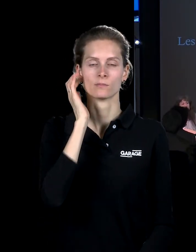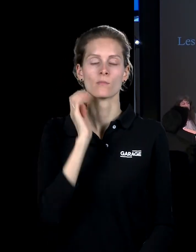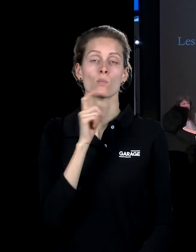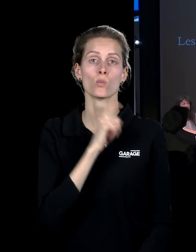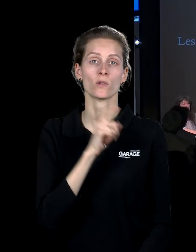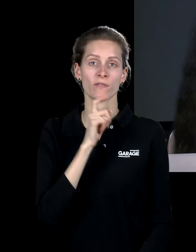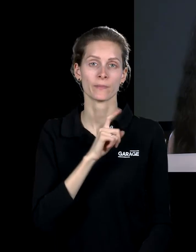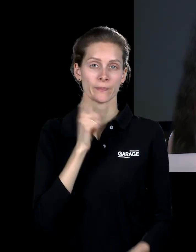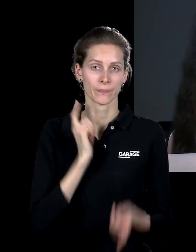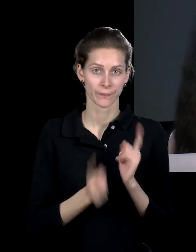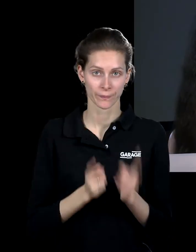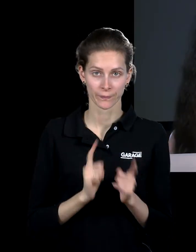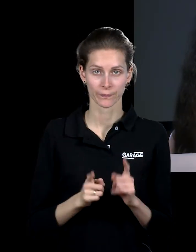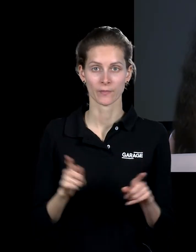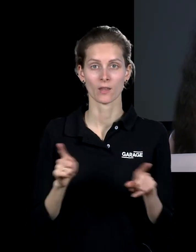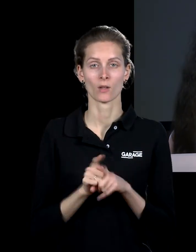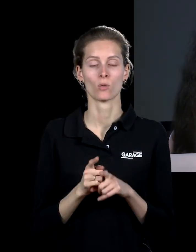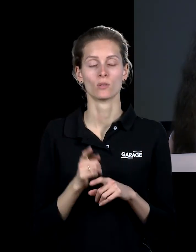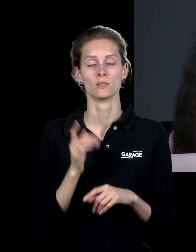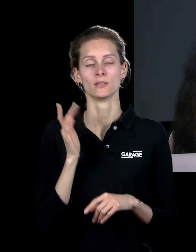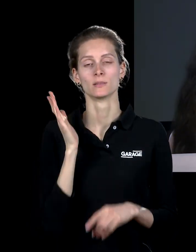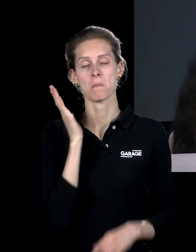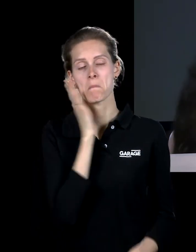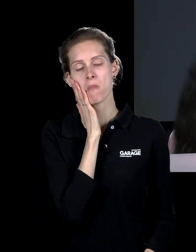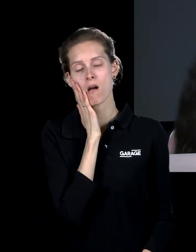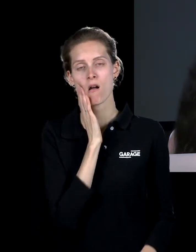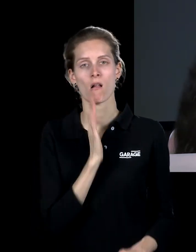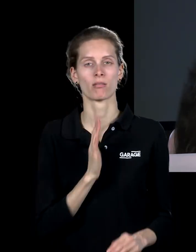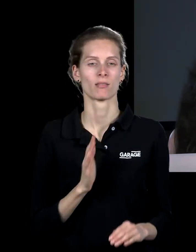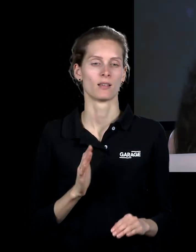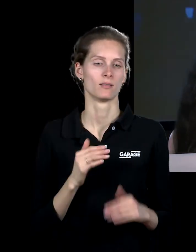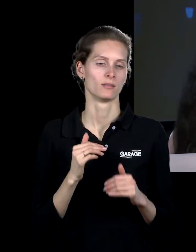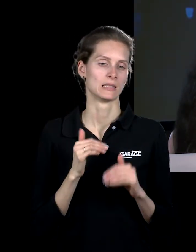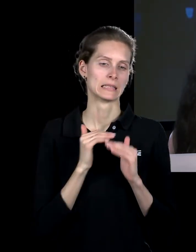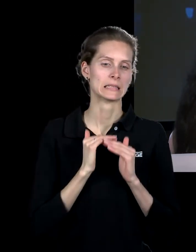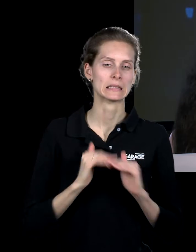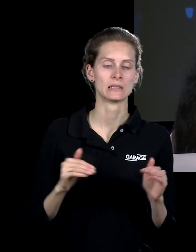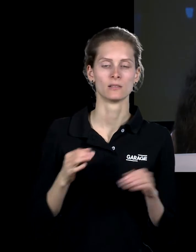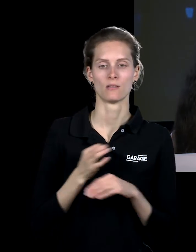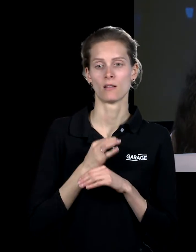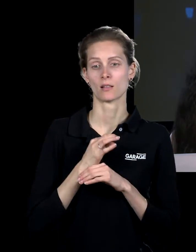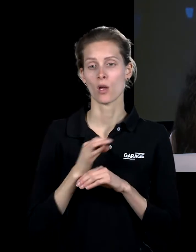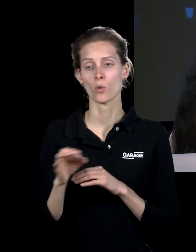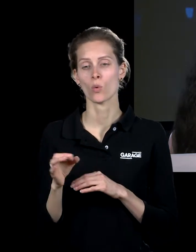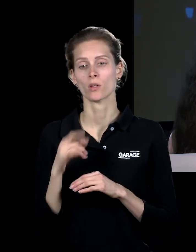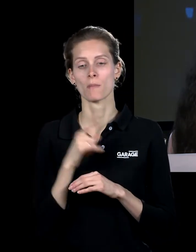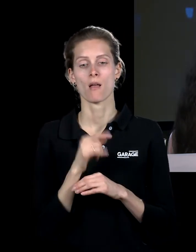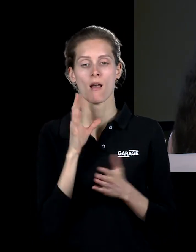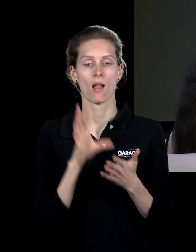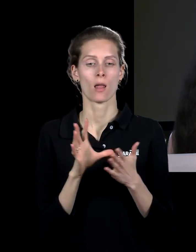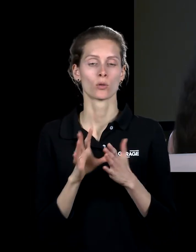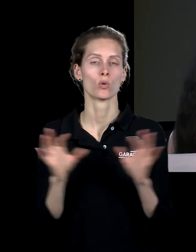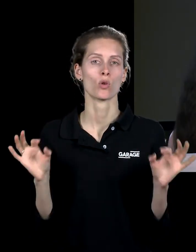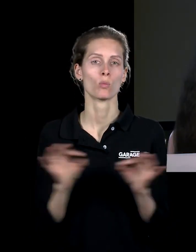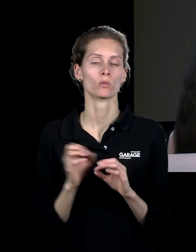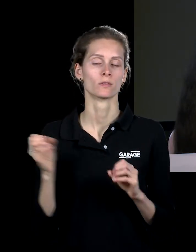Мультфильм настоящий. Вот такой спальный район в кукольных декорациях, в котором очень красиво под электронную музыку меняется